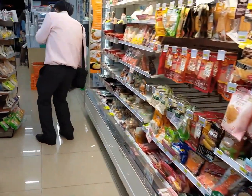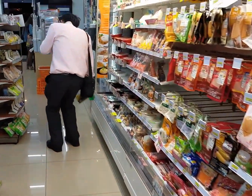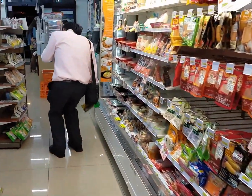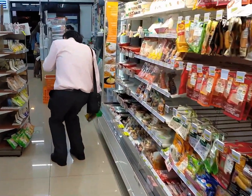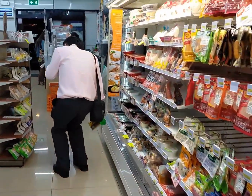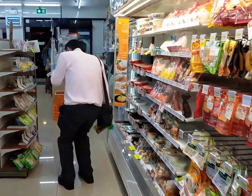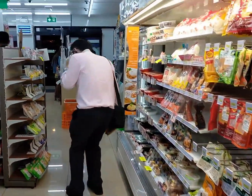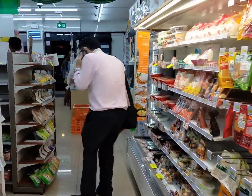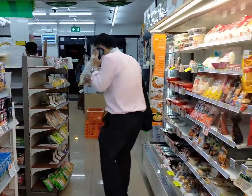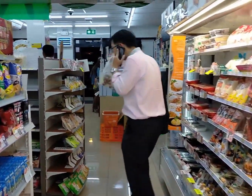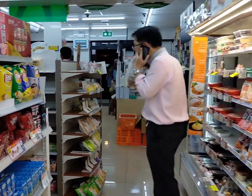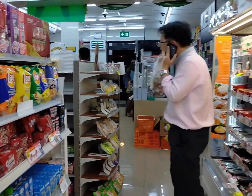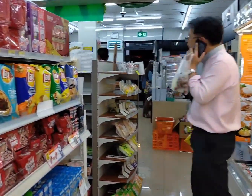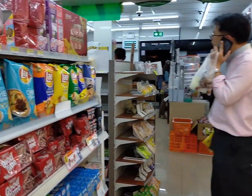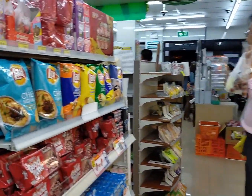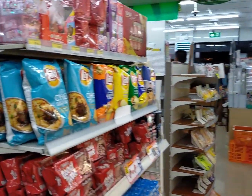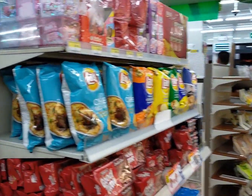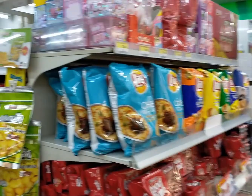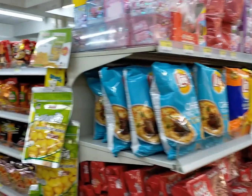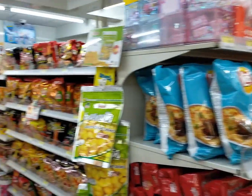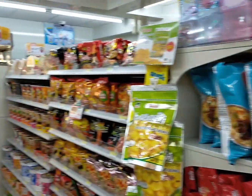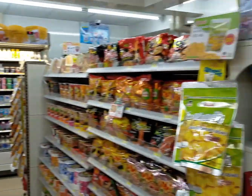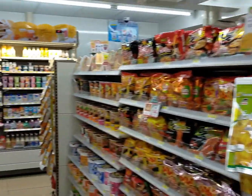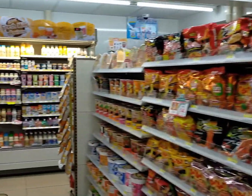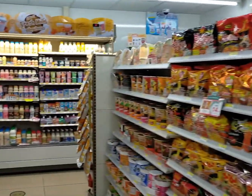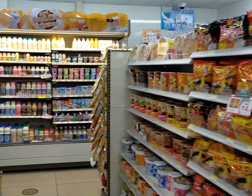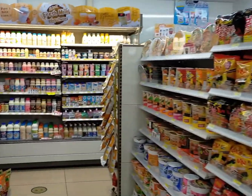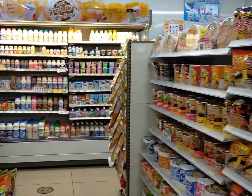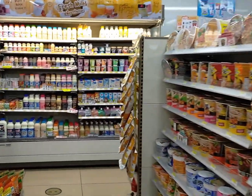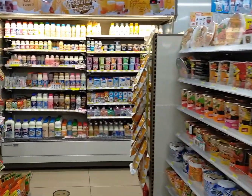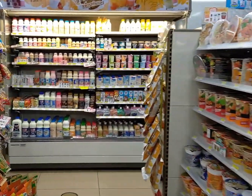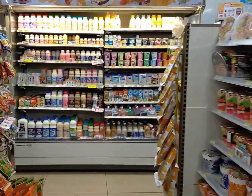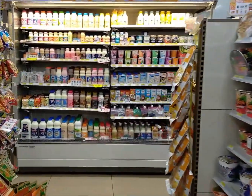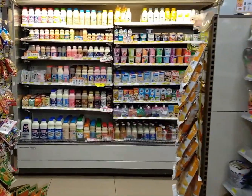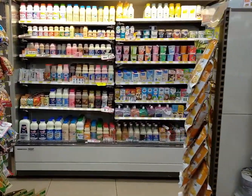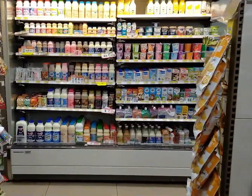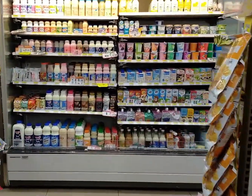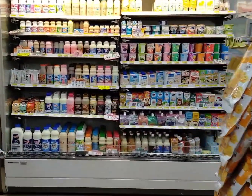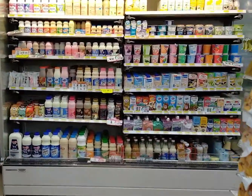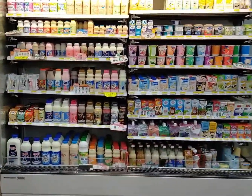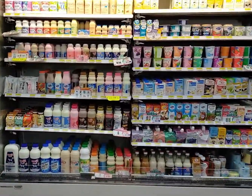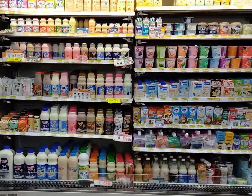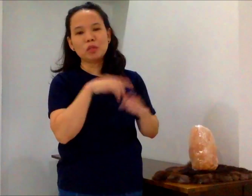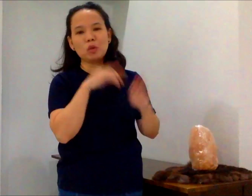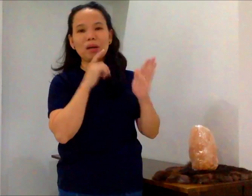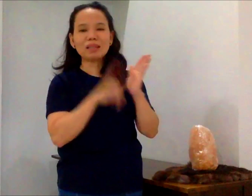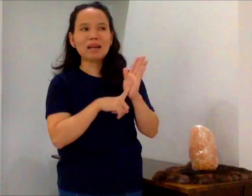muna ako pumuntahan. And then kapag wala siya, check sila lang ako iikot sa ibang part ng grocery store. So, maganda,